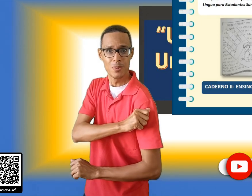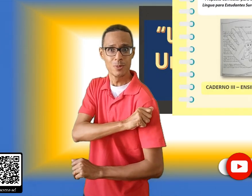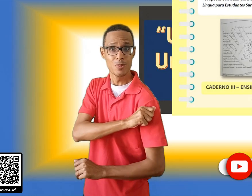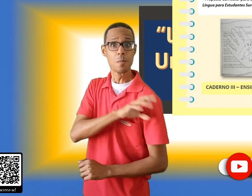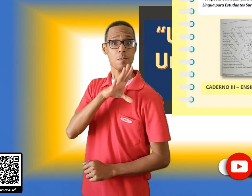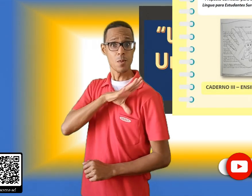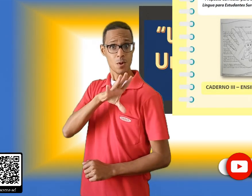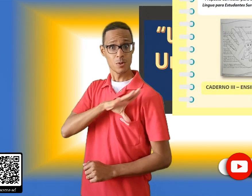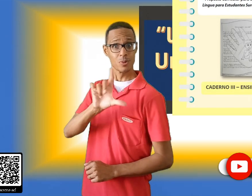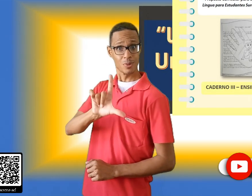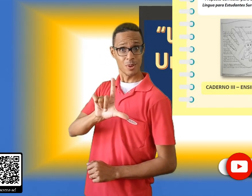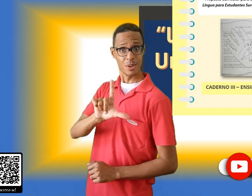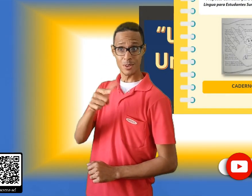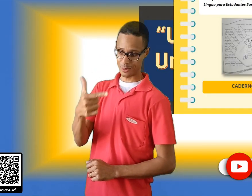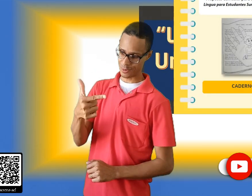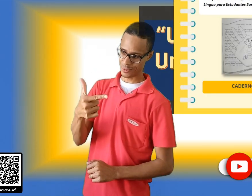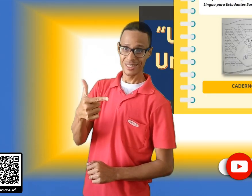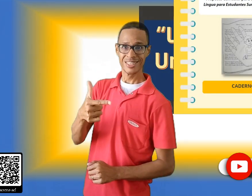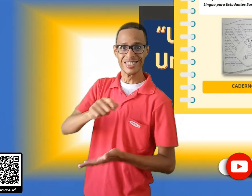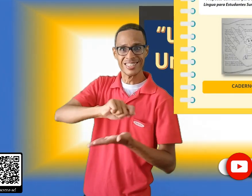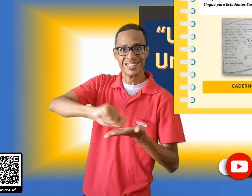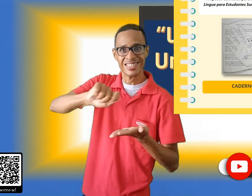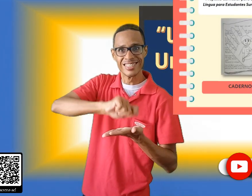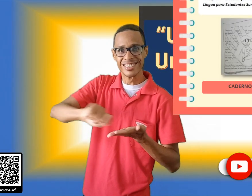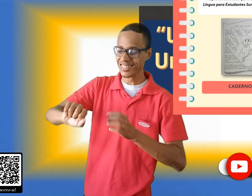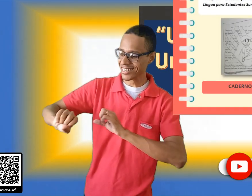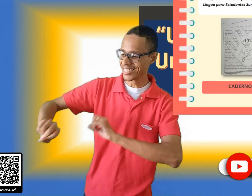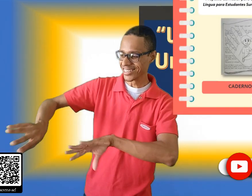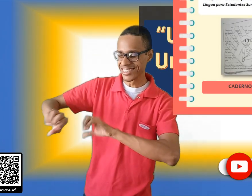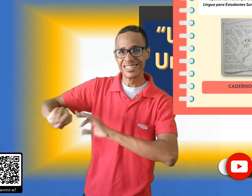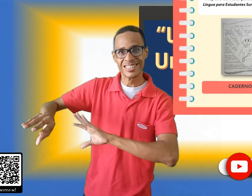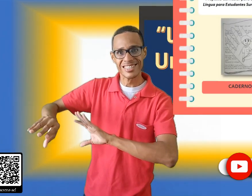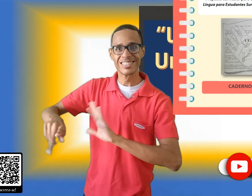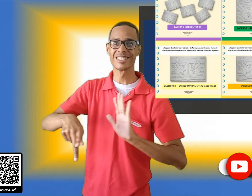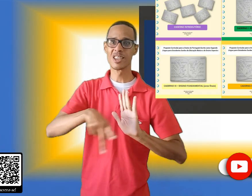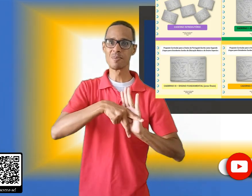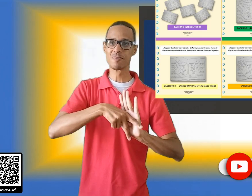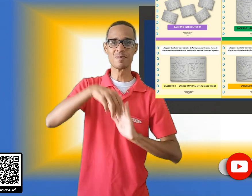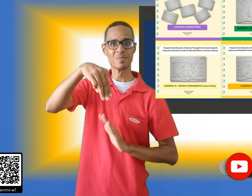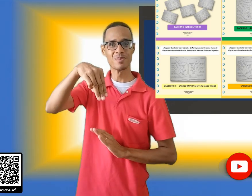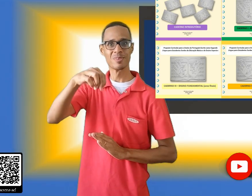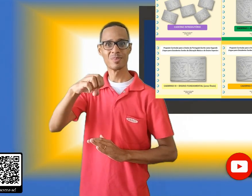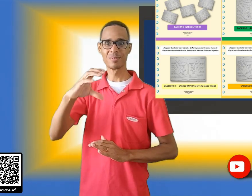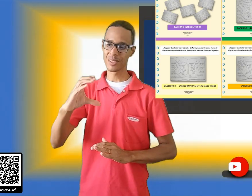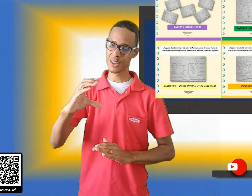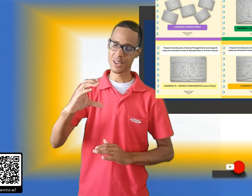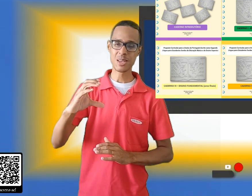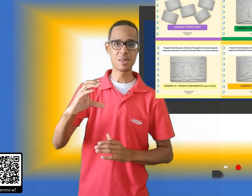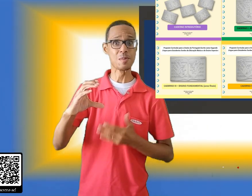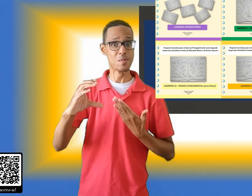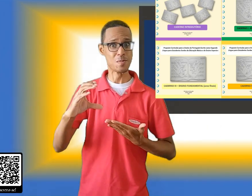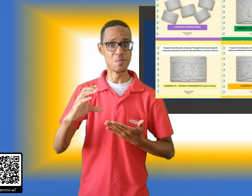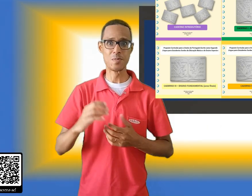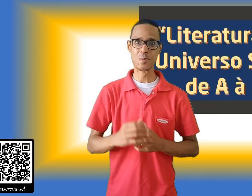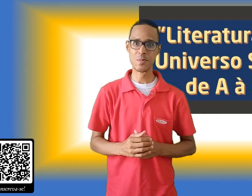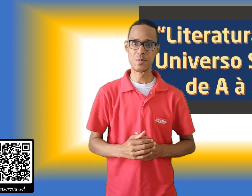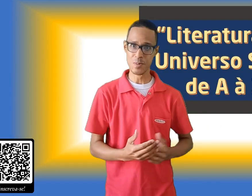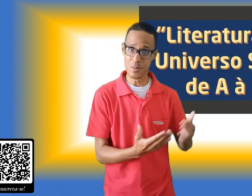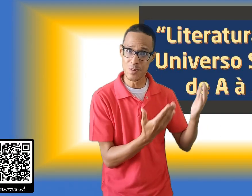ensino de português escrito como segunda língua para estudantes surdos. Para saber mais